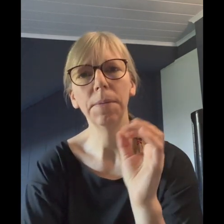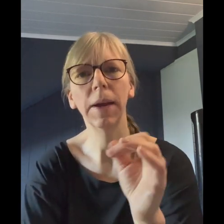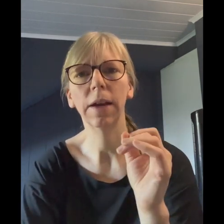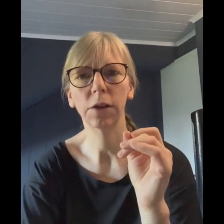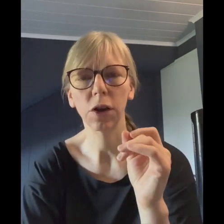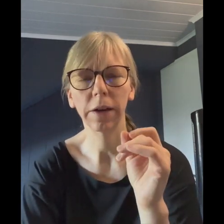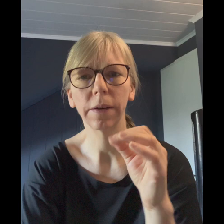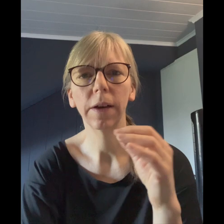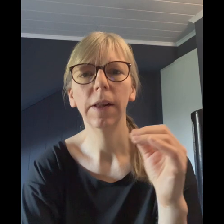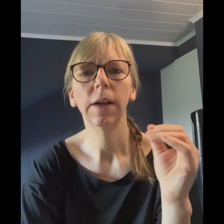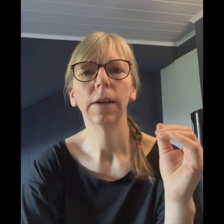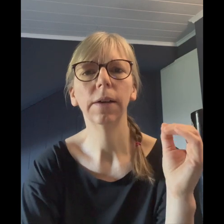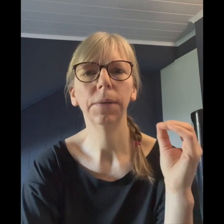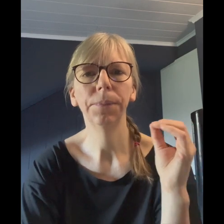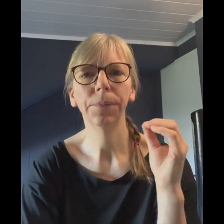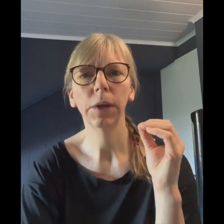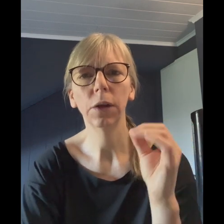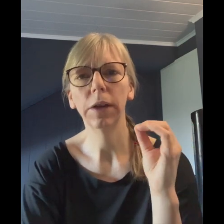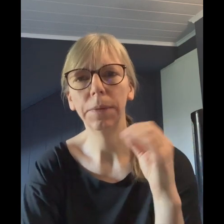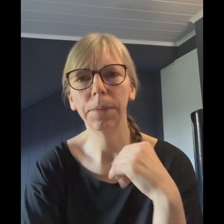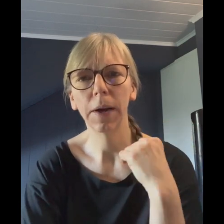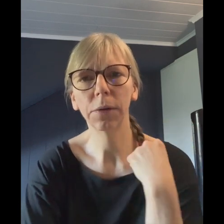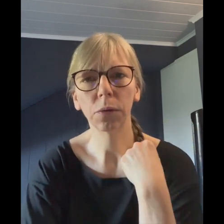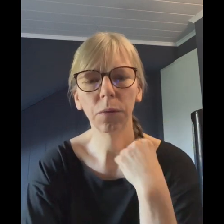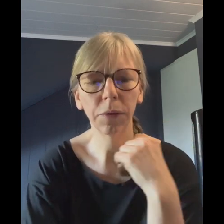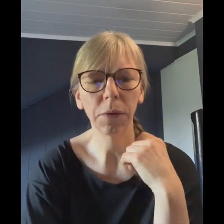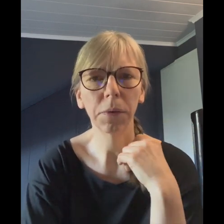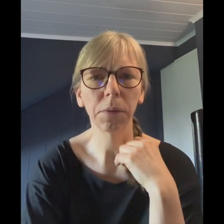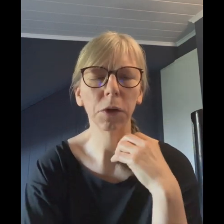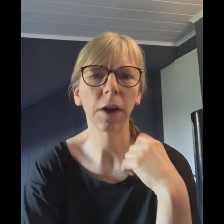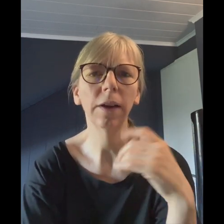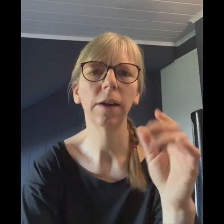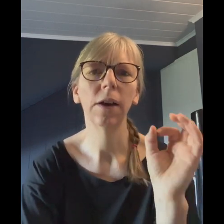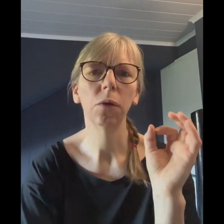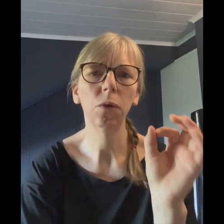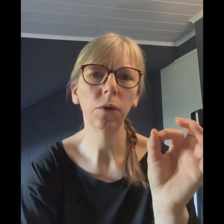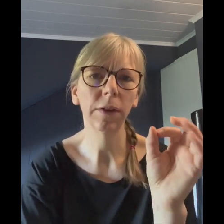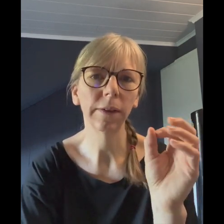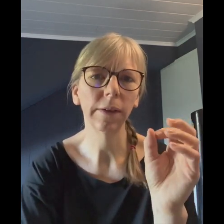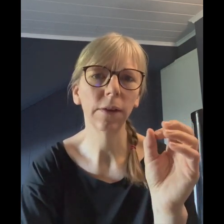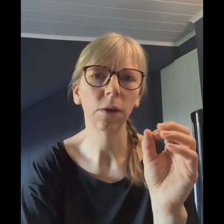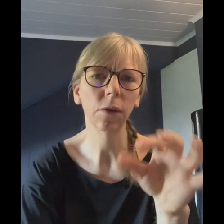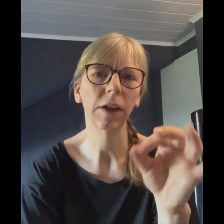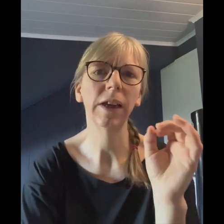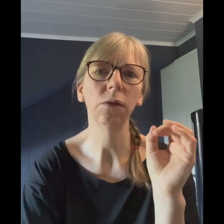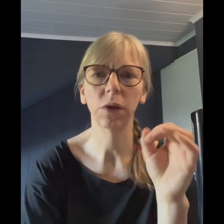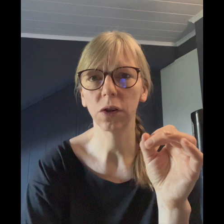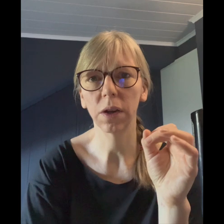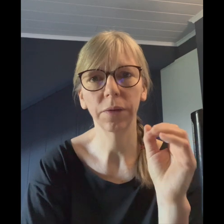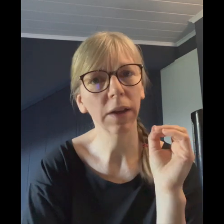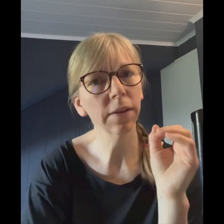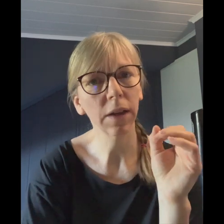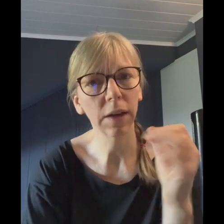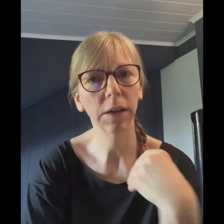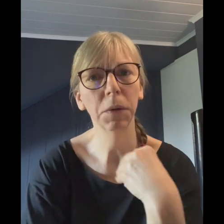Menge entscheidend. Ja, ihr Lieben, also nun wisst ihr ein bisschen Bescheid und das Letzte noch, die Keto-Teststreifen. Ganz ehrlich, ich bin